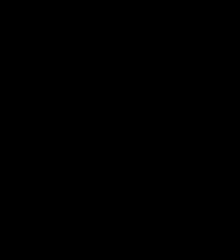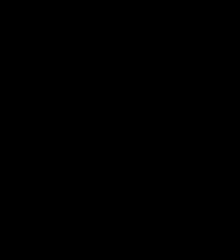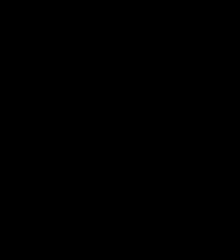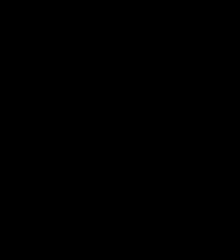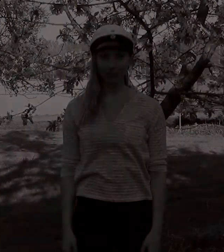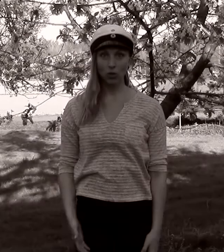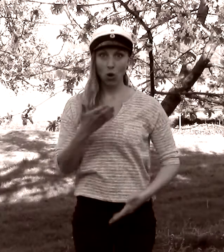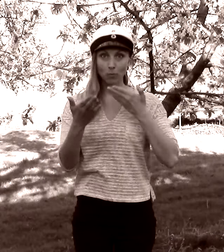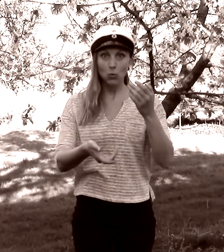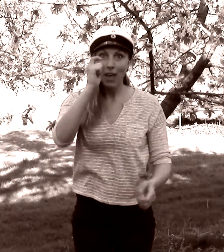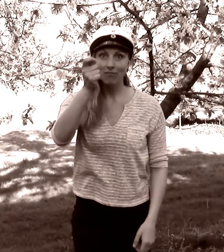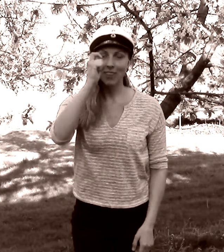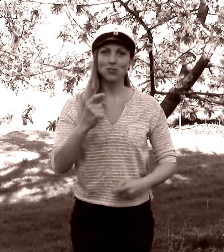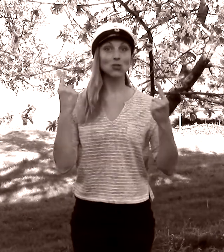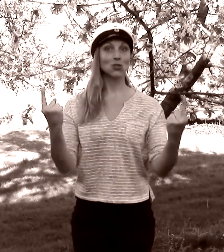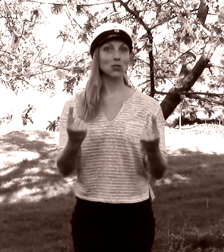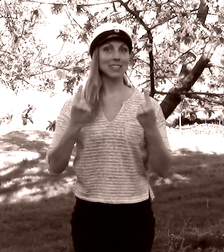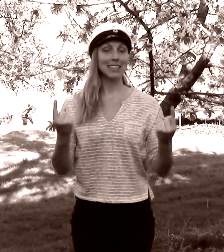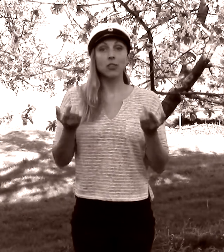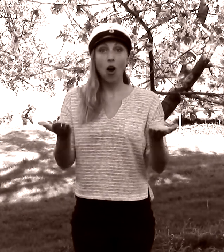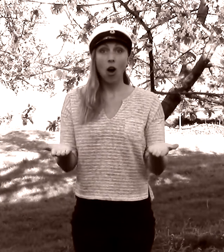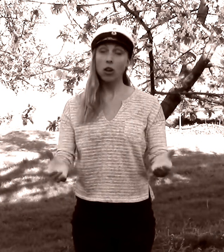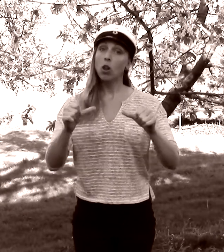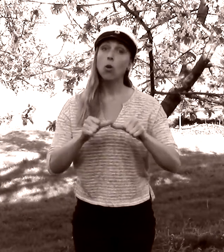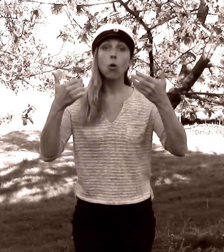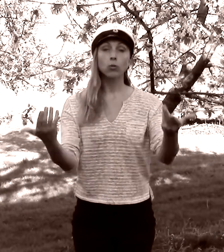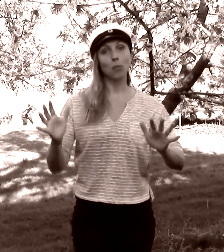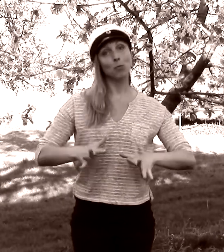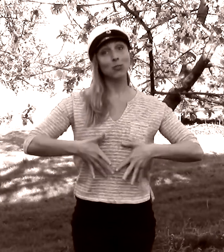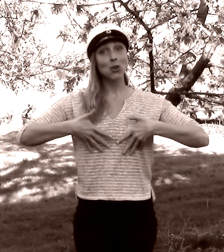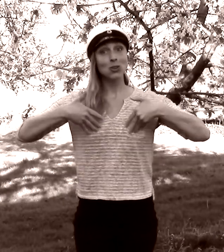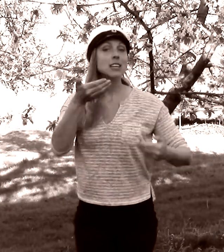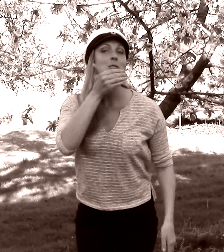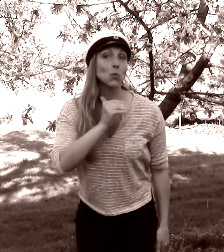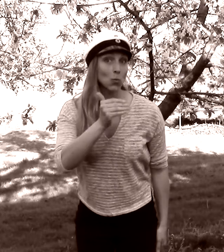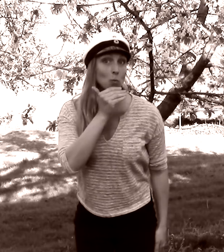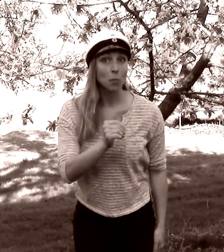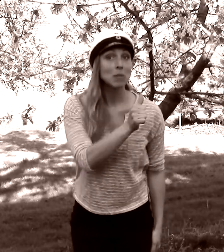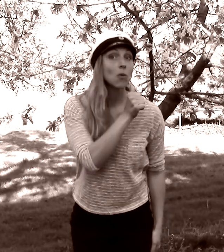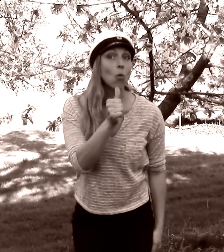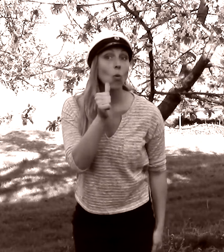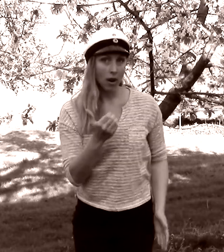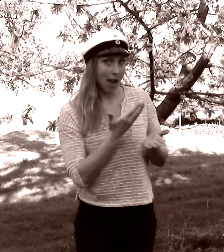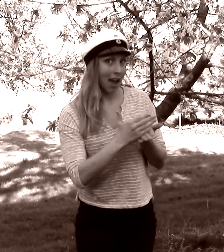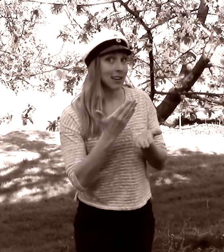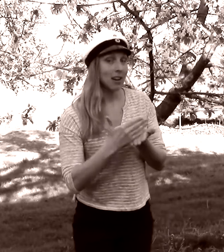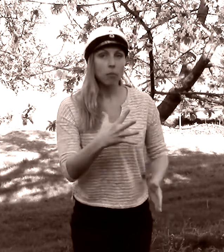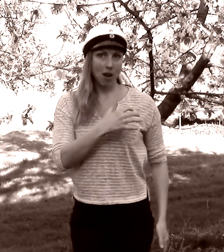Sjung om studentens lyckliga dag, låt om oss bröjnas i ungdomens vår En klappa